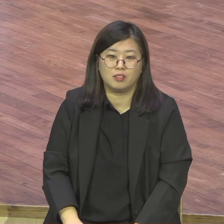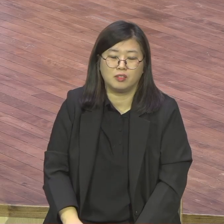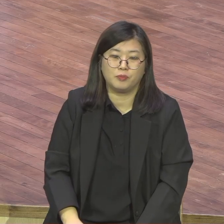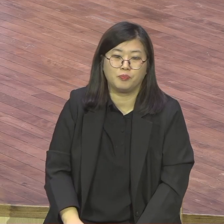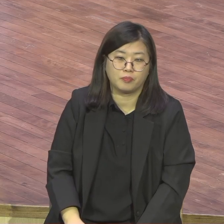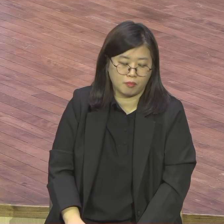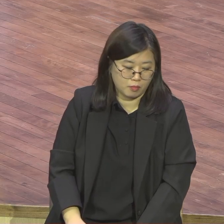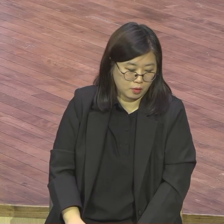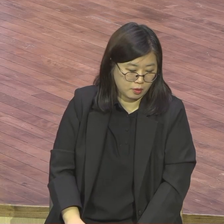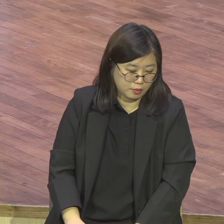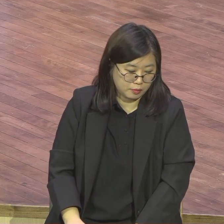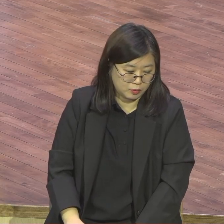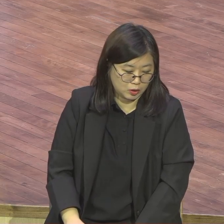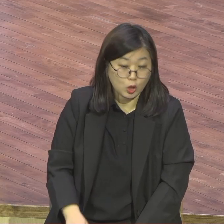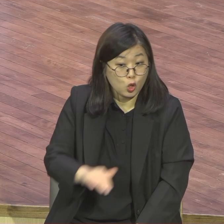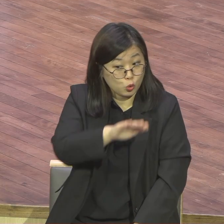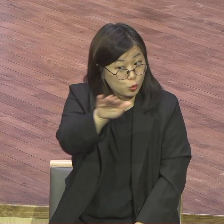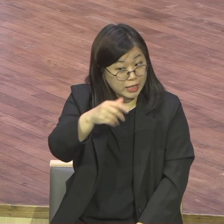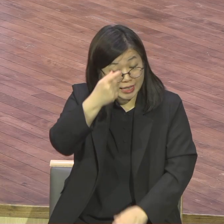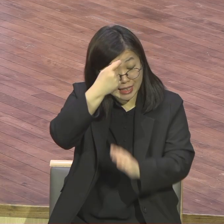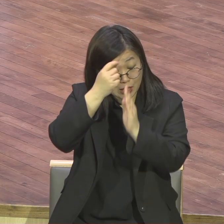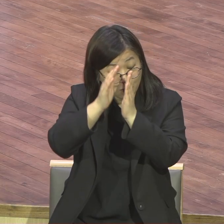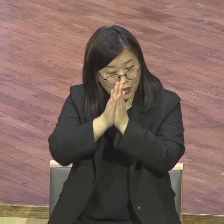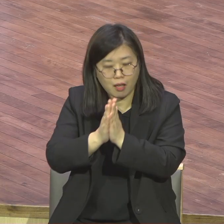허락하였죠 우리 그래야 세계화가 되잖아요